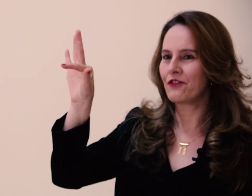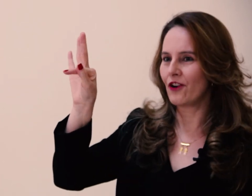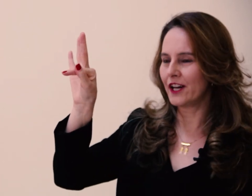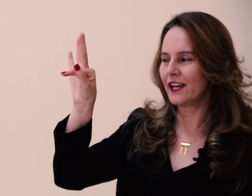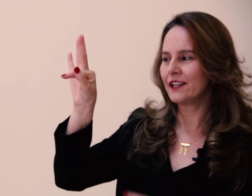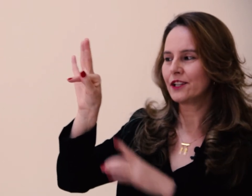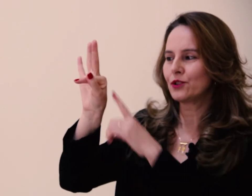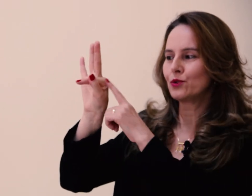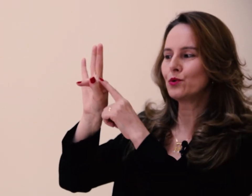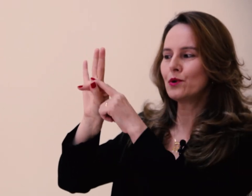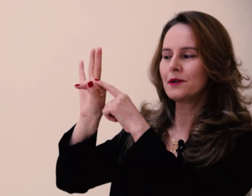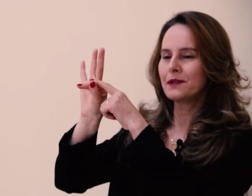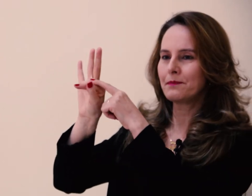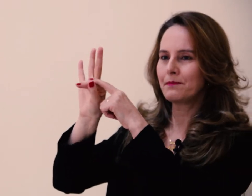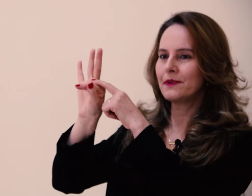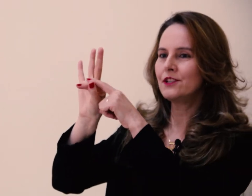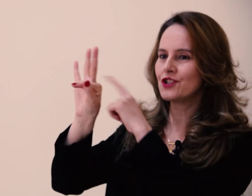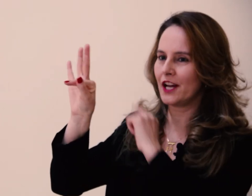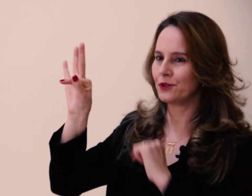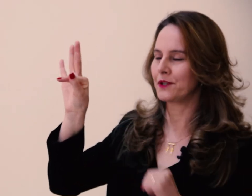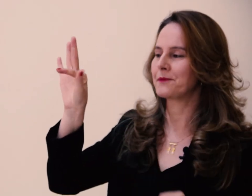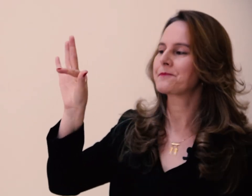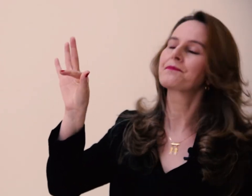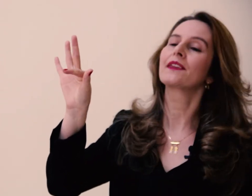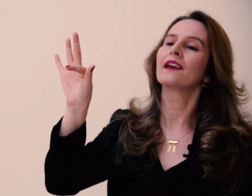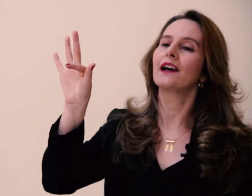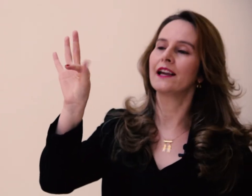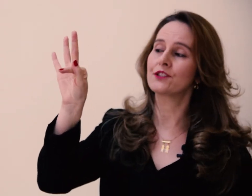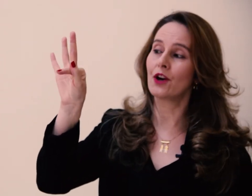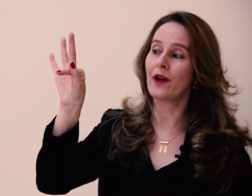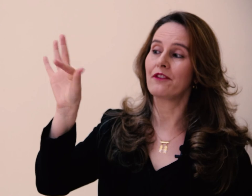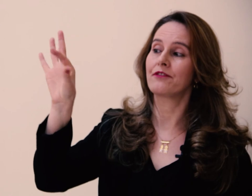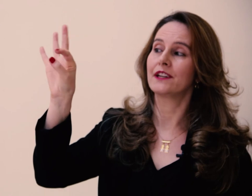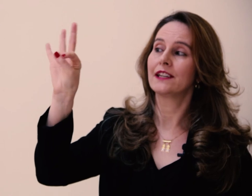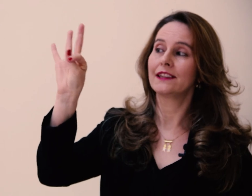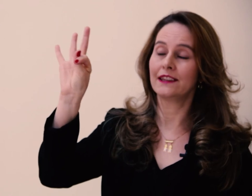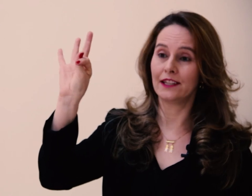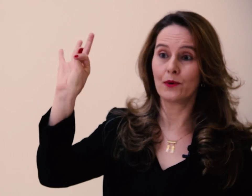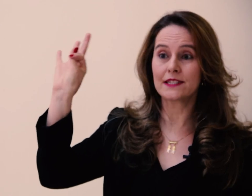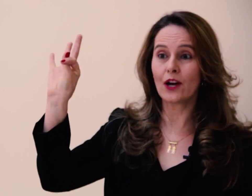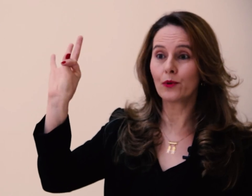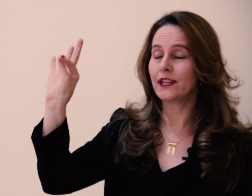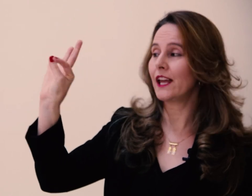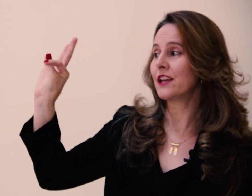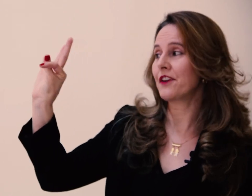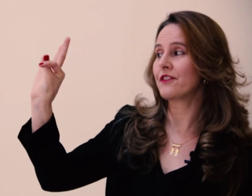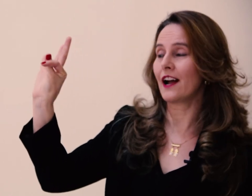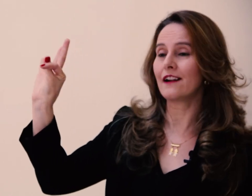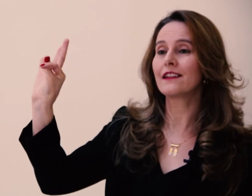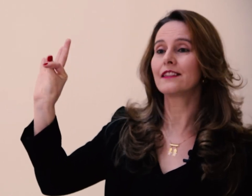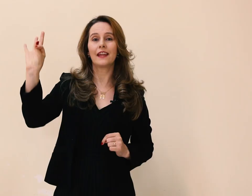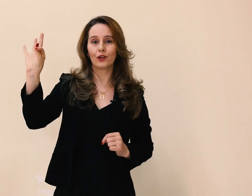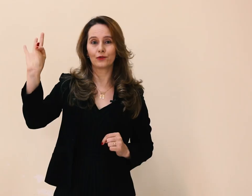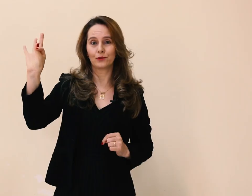Fora do indicador. Isso é o F. Então, esse é o T que vai ficar dentro.